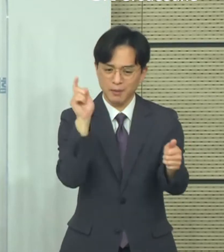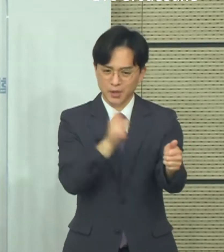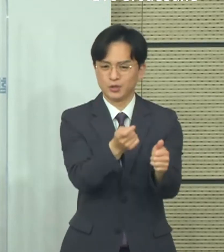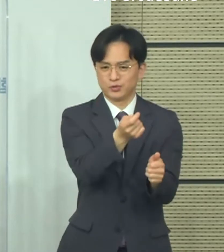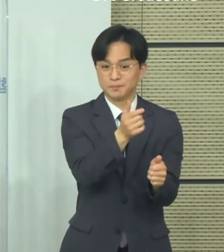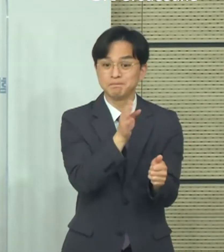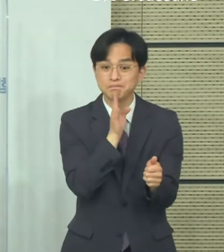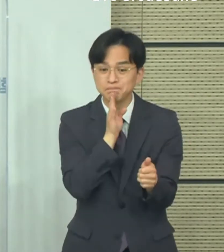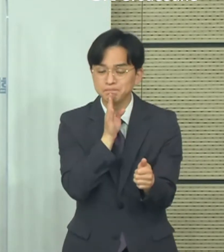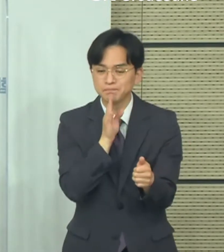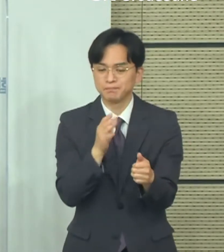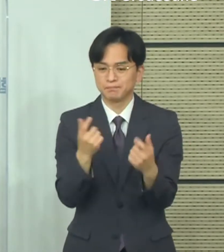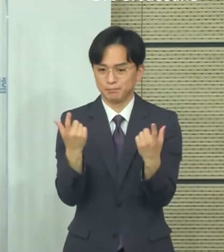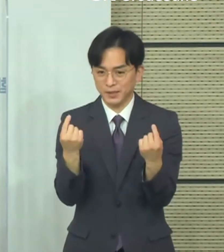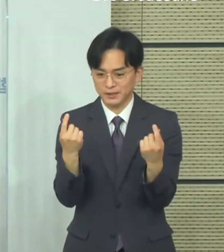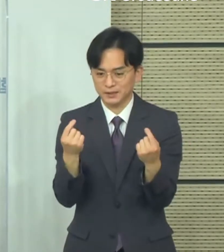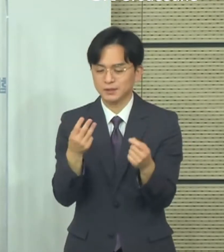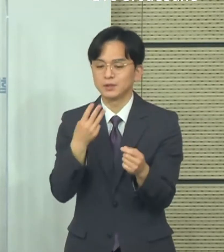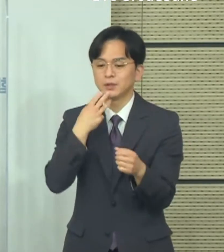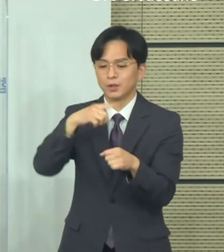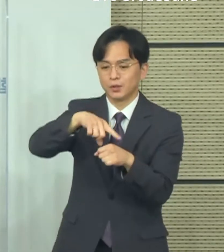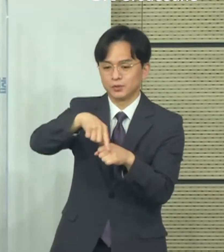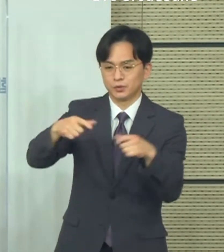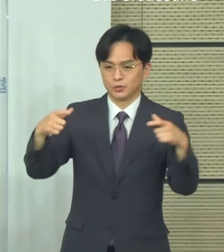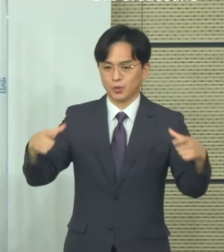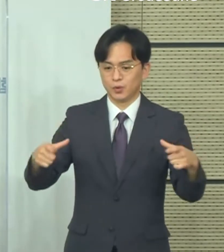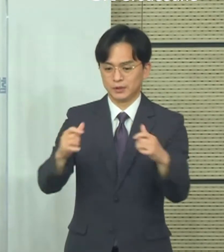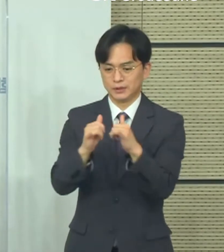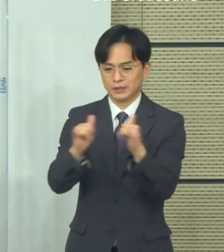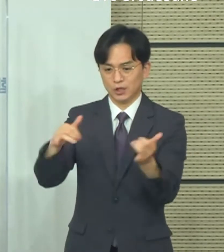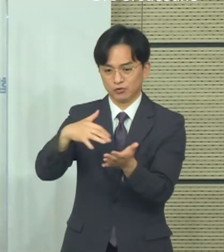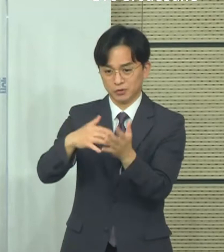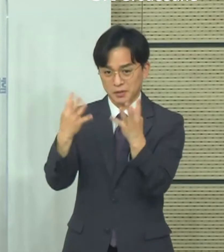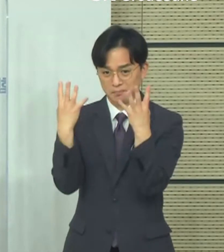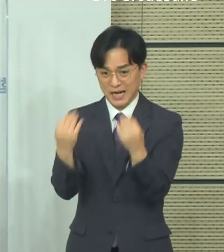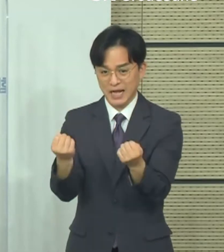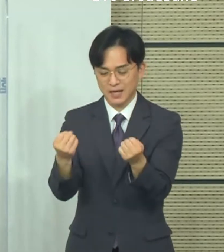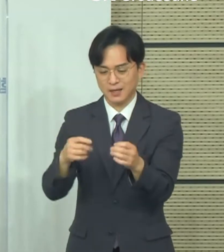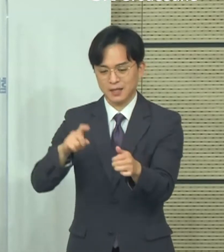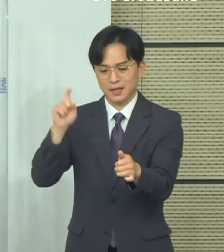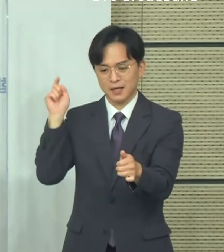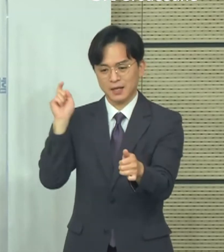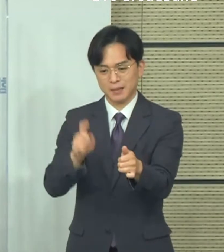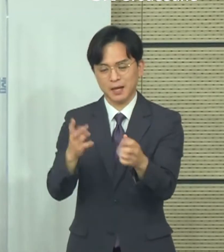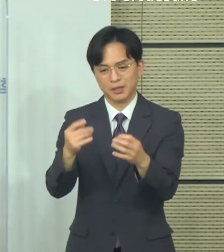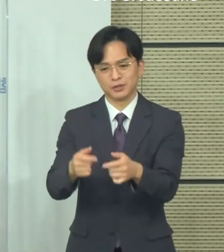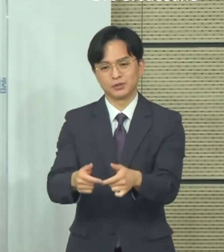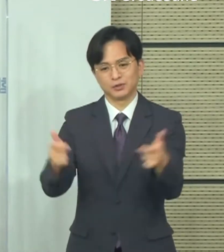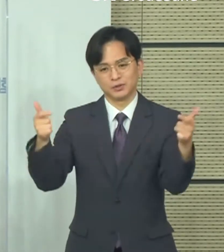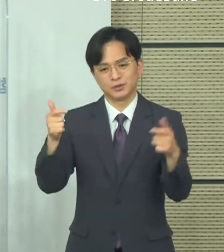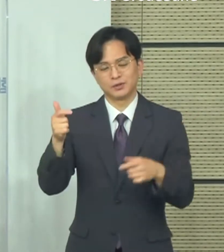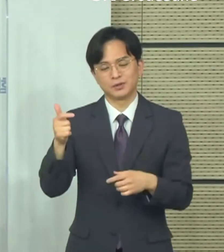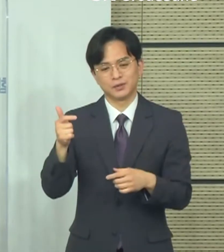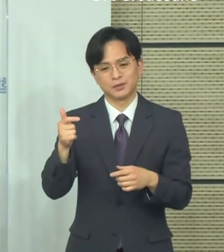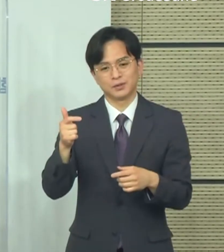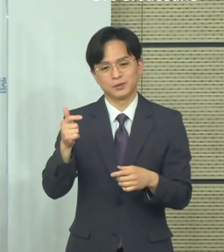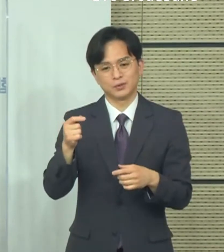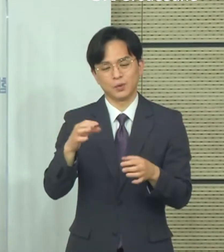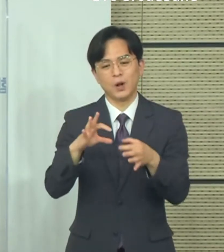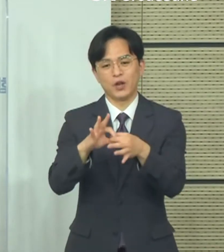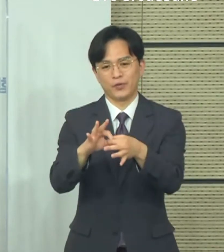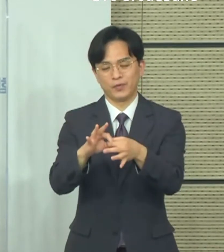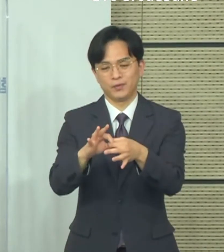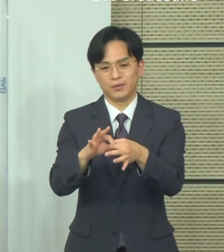적용될 가능성들이 있고 그 수준에 맞게끔 여러 가지 거기에 해당되는 조치들이 같이 채할 수 있을 것이라고 봅니다.